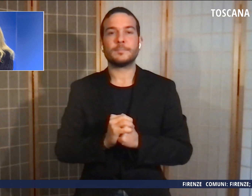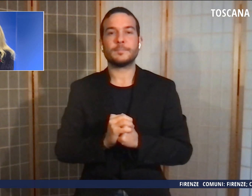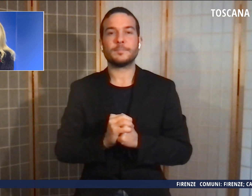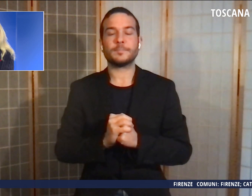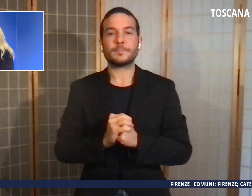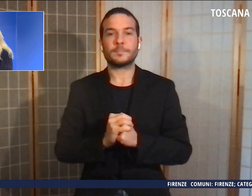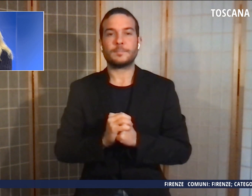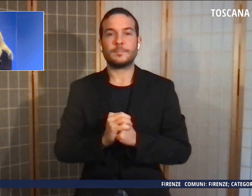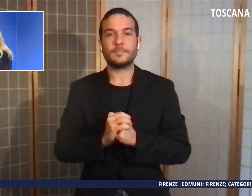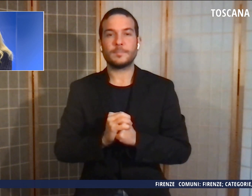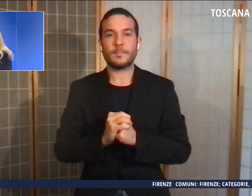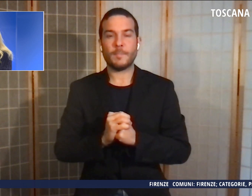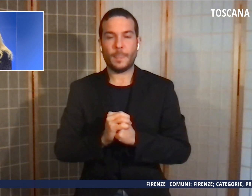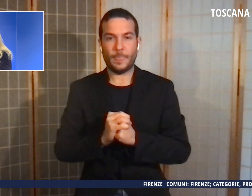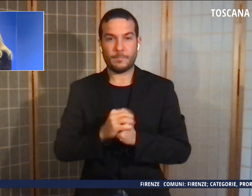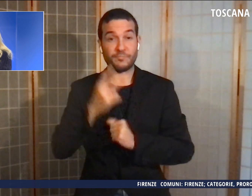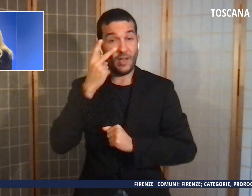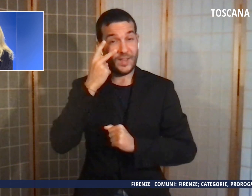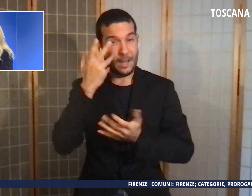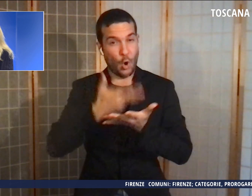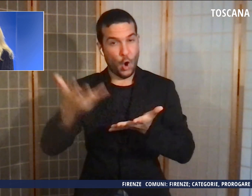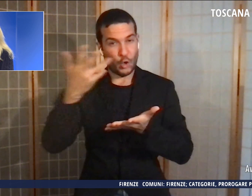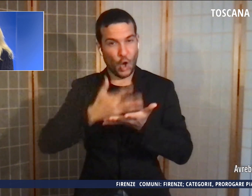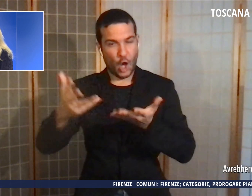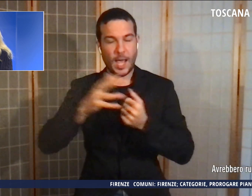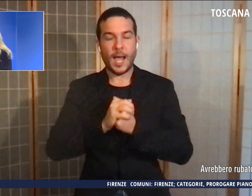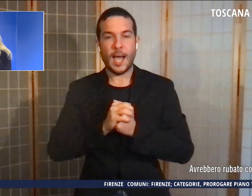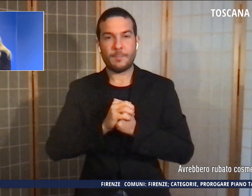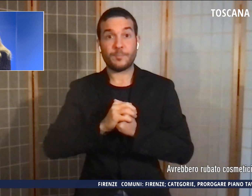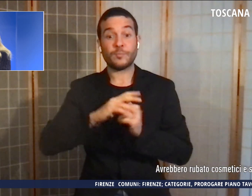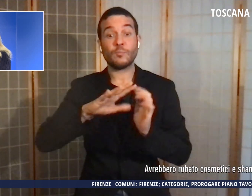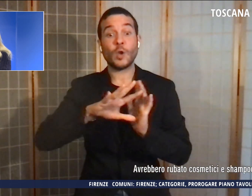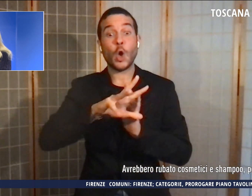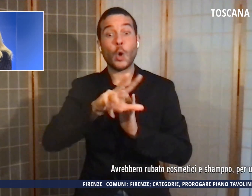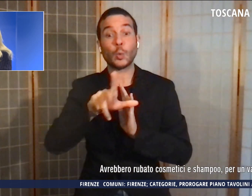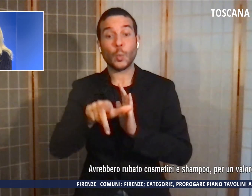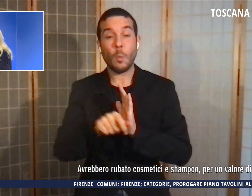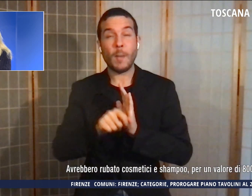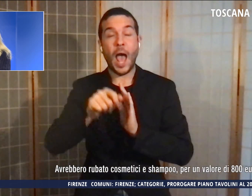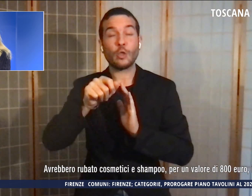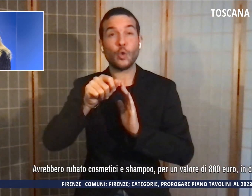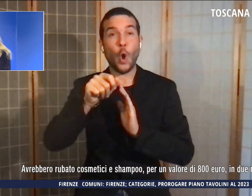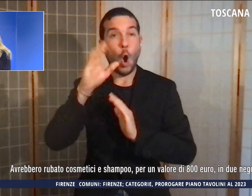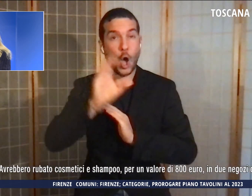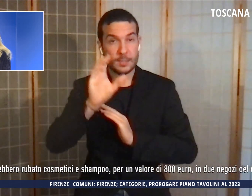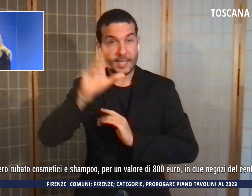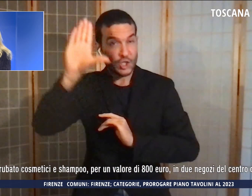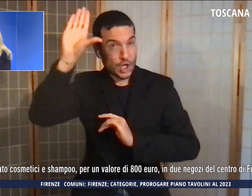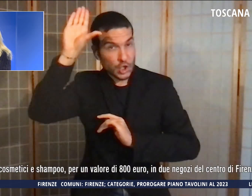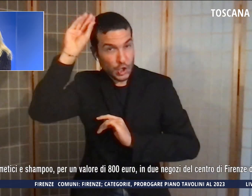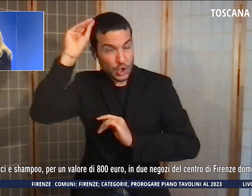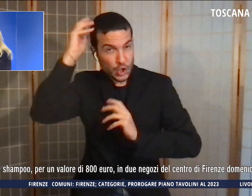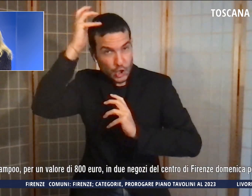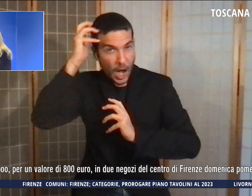Andiamo alla cronaca, avrebbero rubato cosmetici e shampoo per un valore di 800 euro